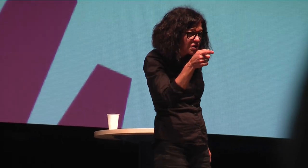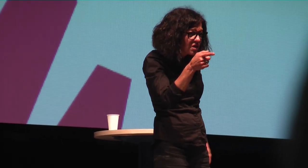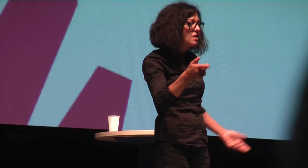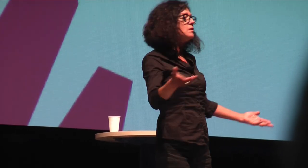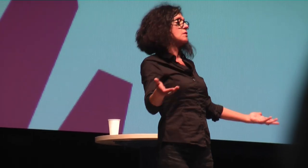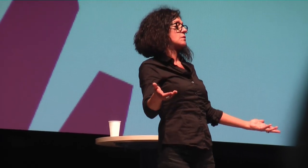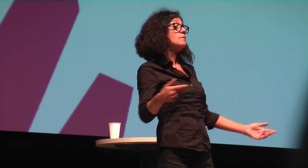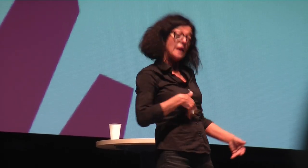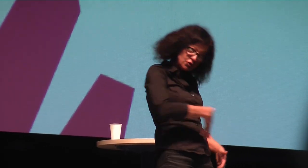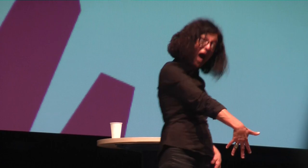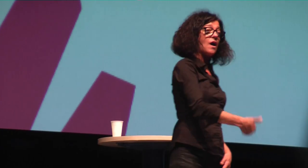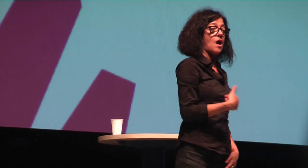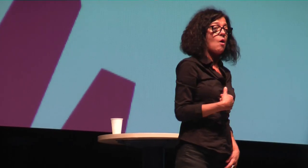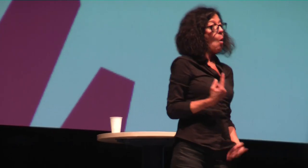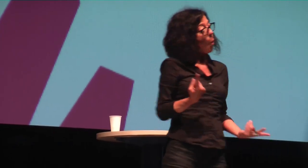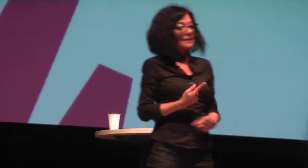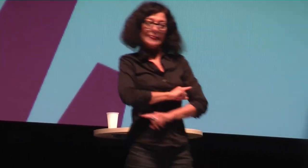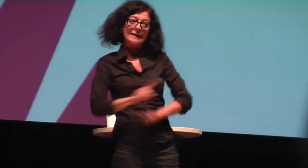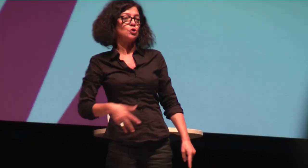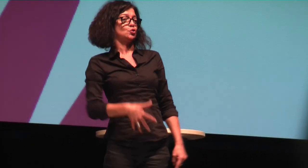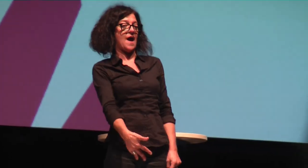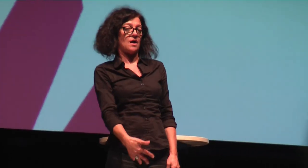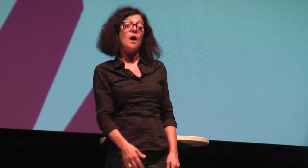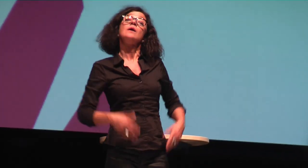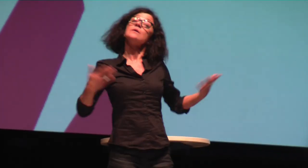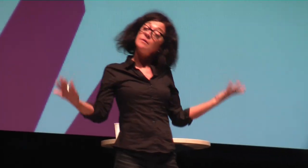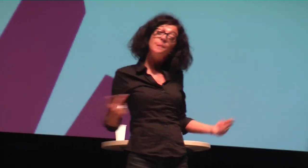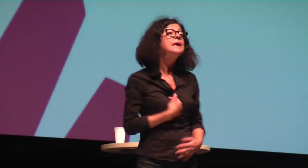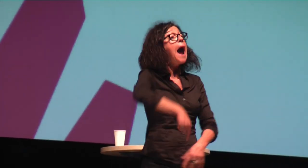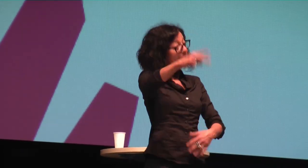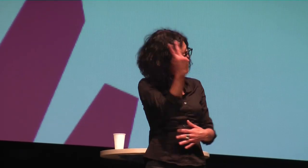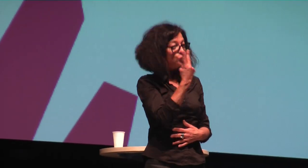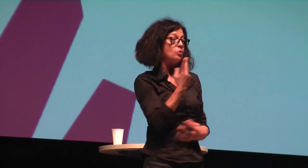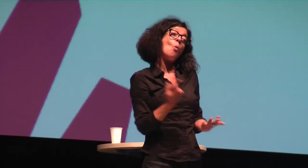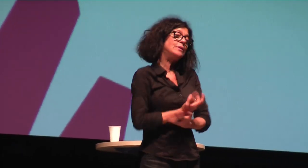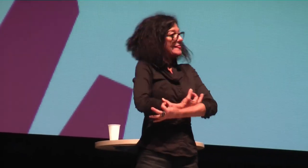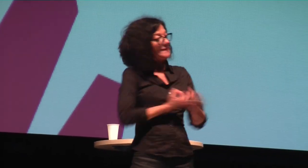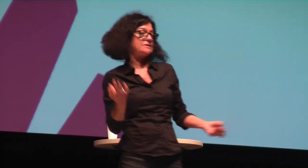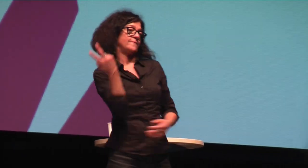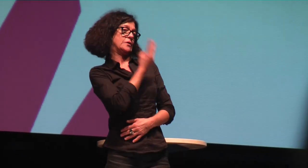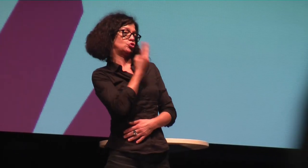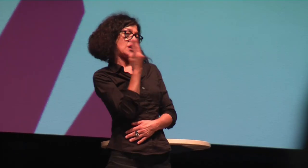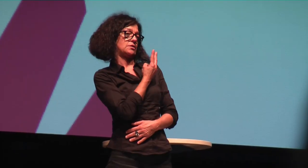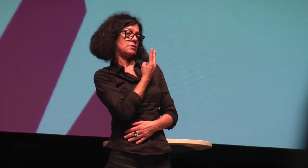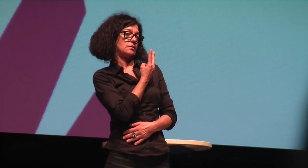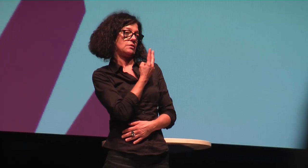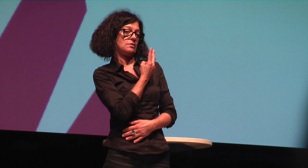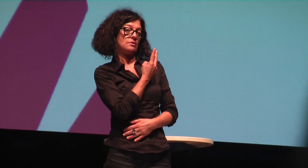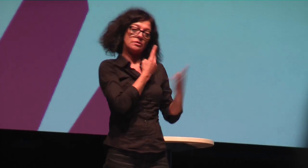bisschen schwanger war? Entweder bin ich schwanger oder ich bin nicht schwanger. Entweder habe ich etwas verstanden oder ich habe etwas nicht